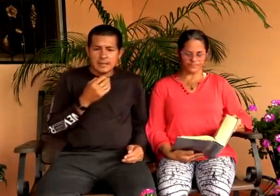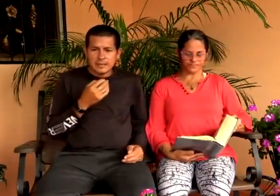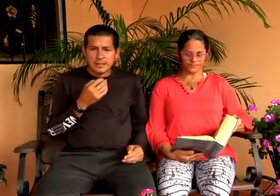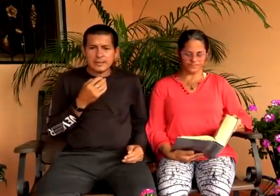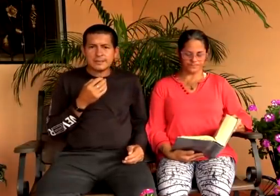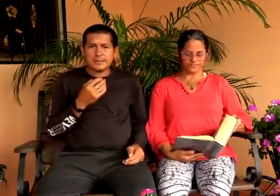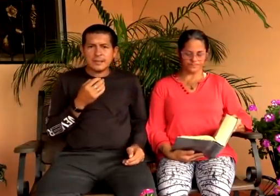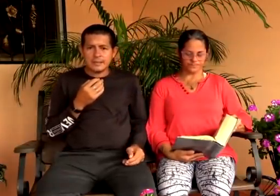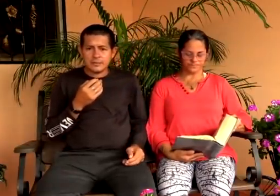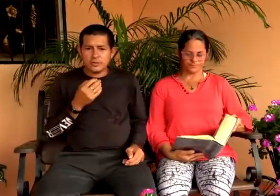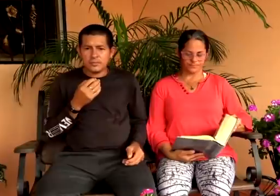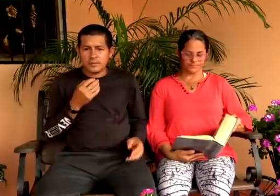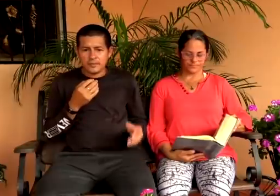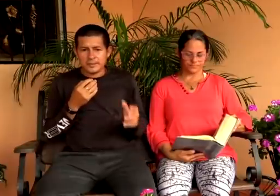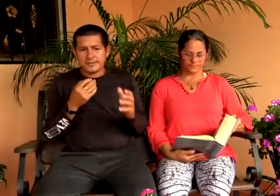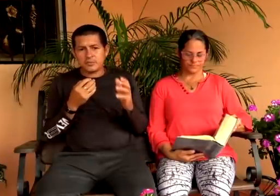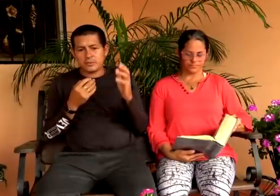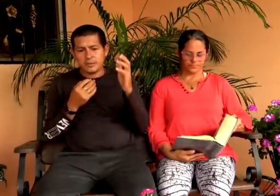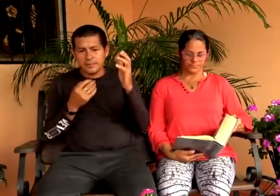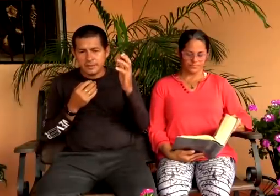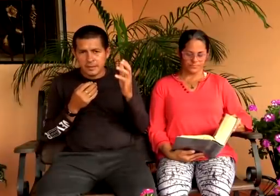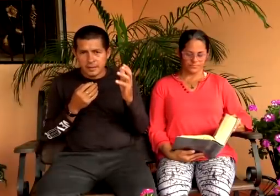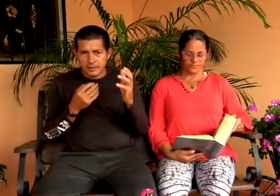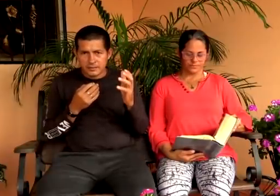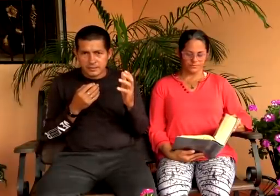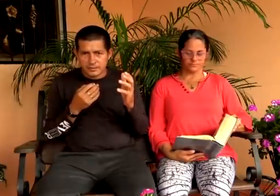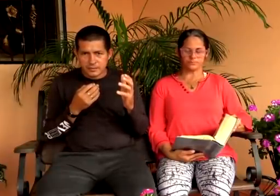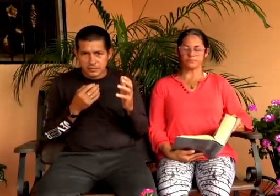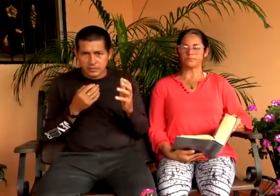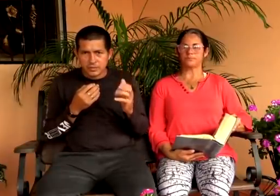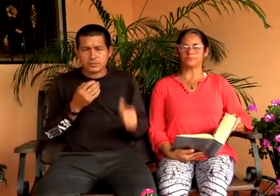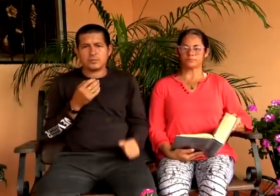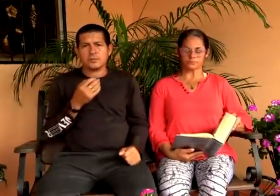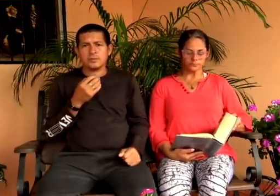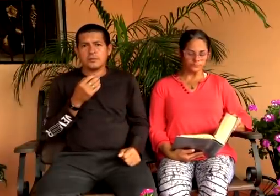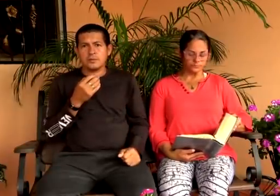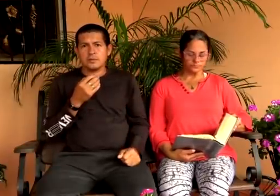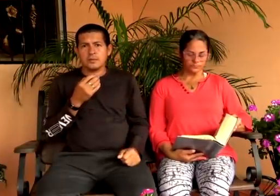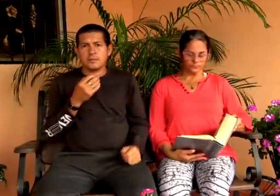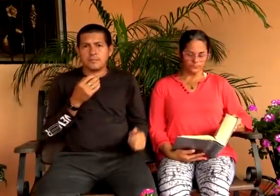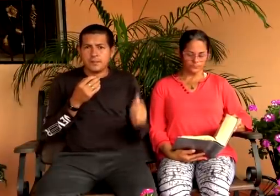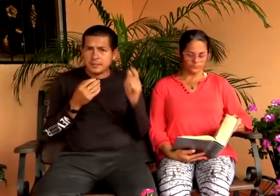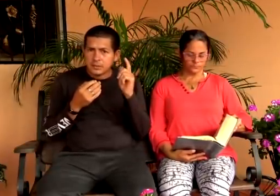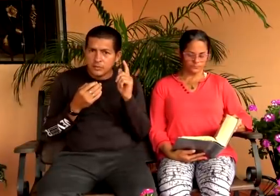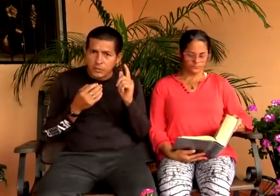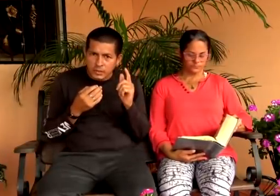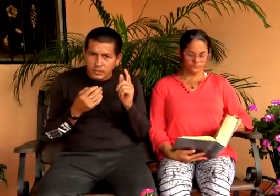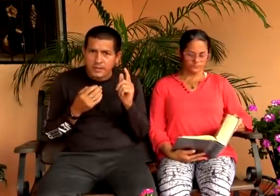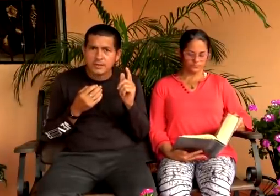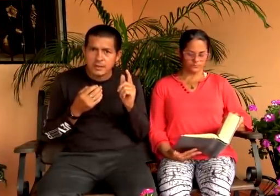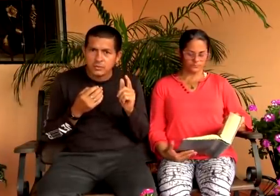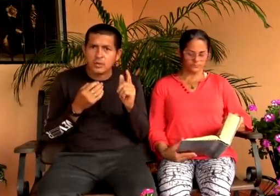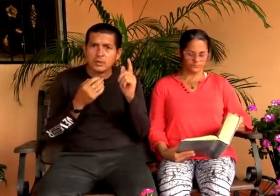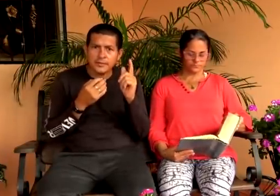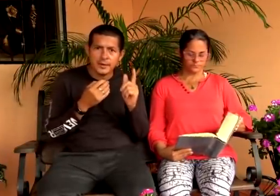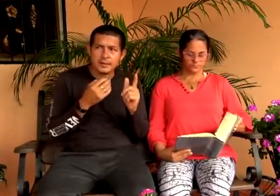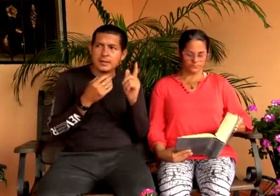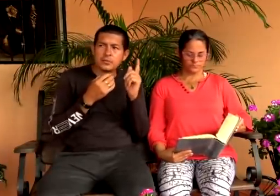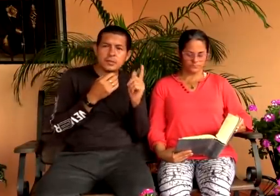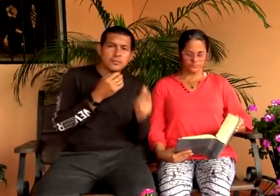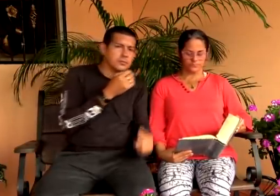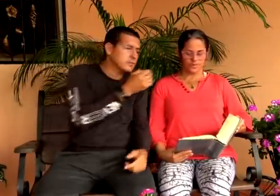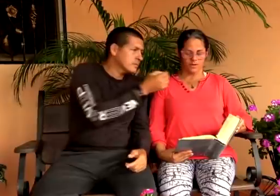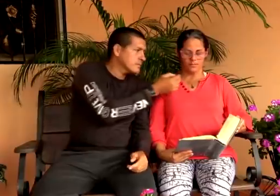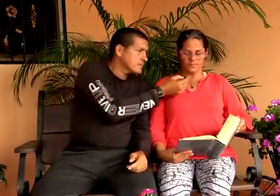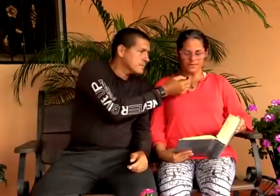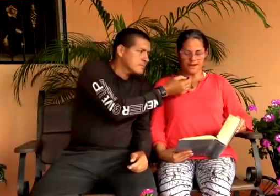La iglesia del Dios vivo. Es decir, donde habita Dios. Presten oídos atentos a lo que viene.